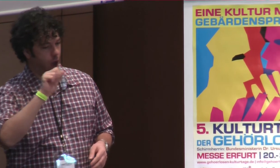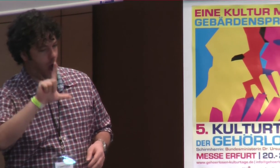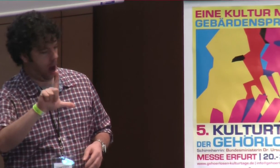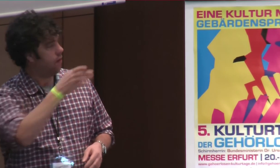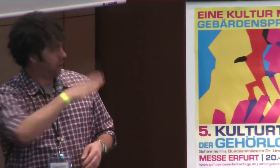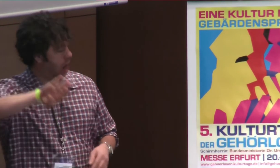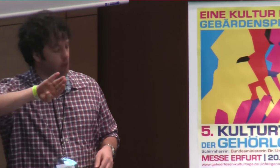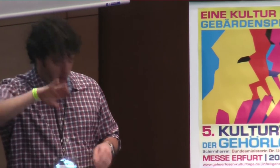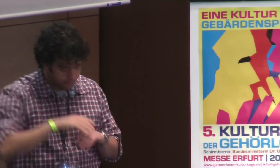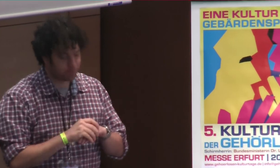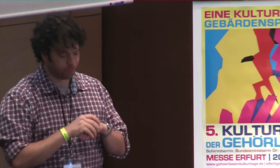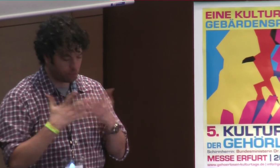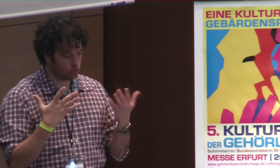und zwar in Frankenthal.